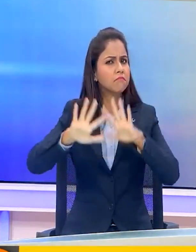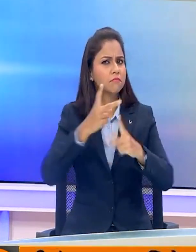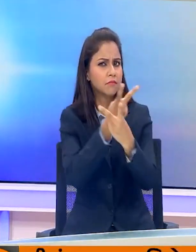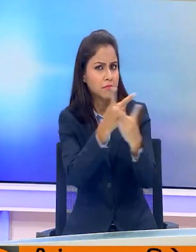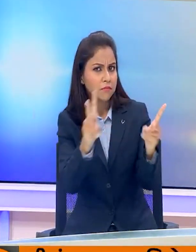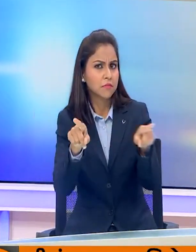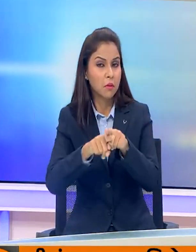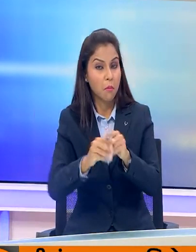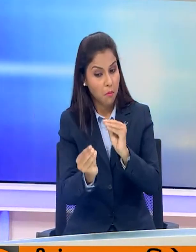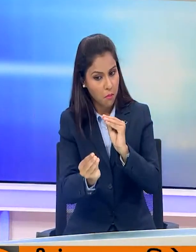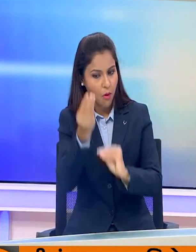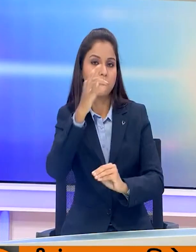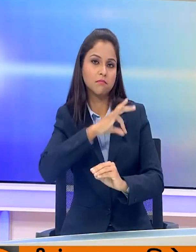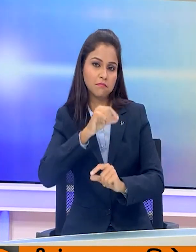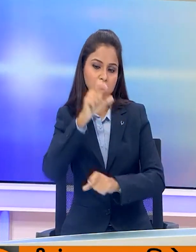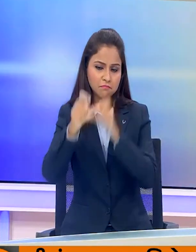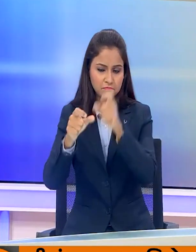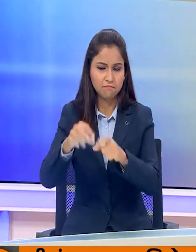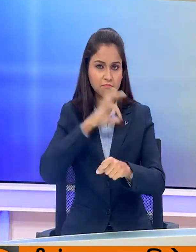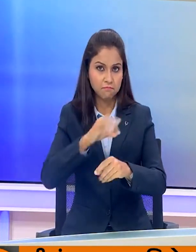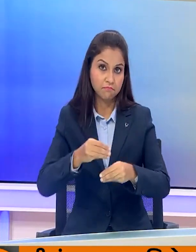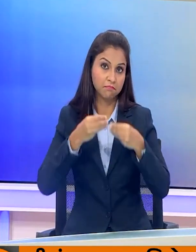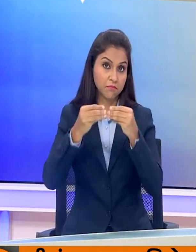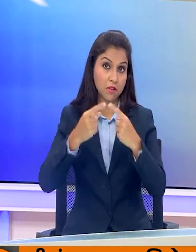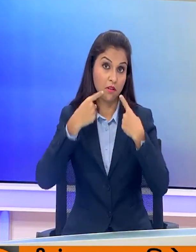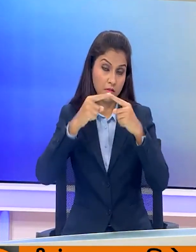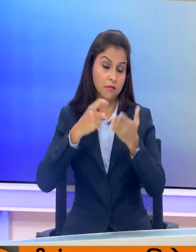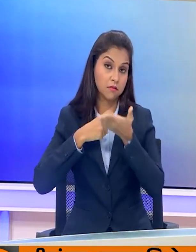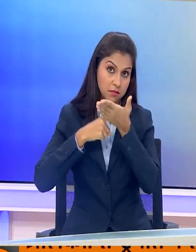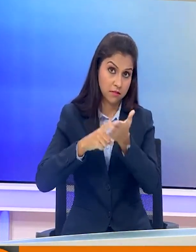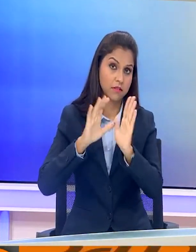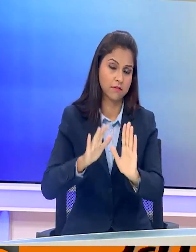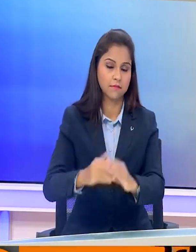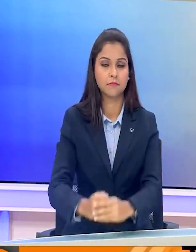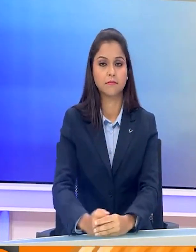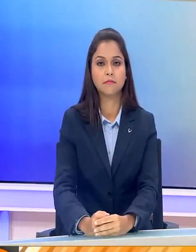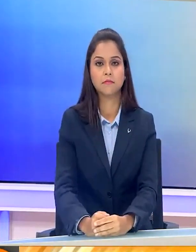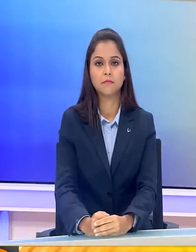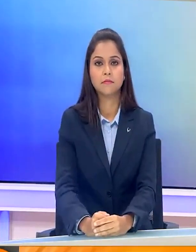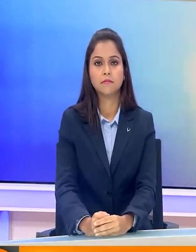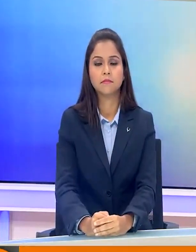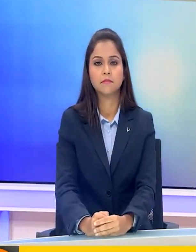को अधिक से अधिक लाभारतियों तक पहुचाने का भी आग रह किया था।